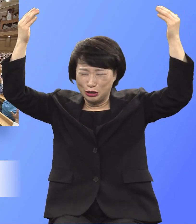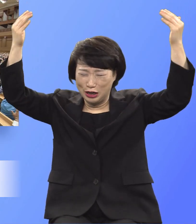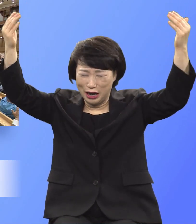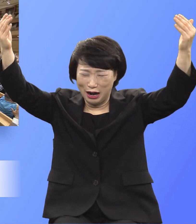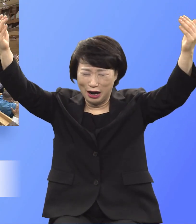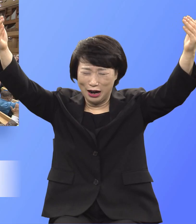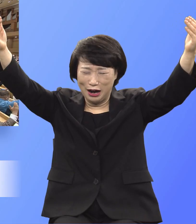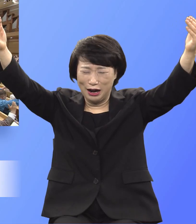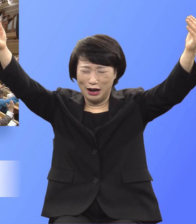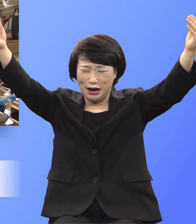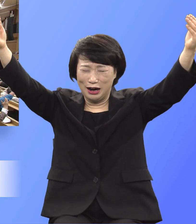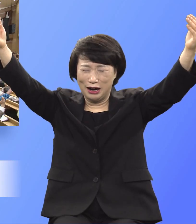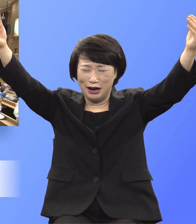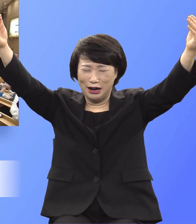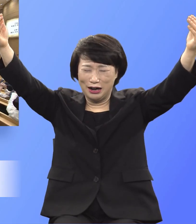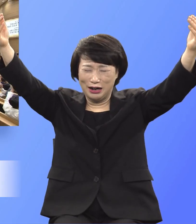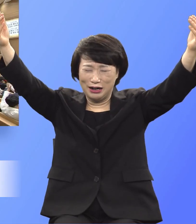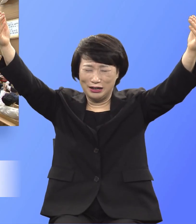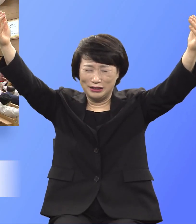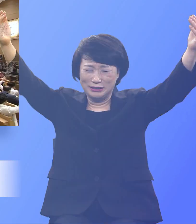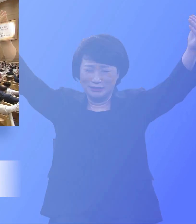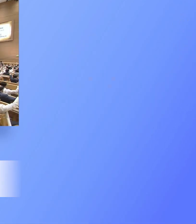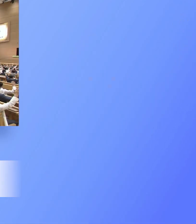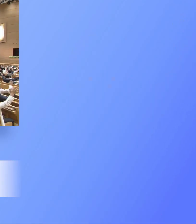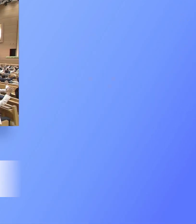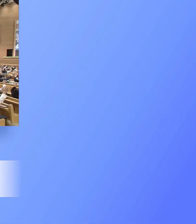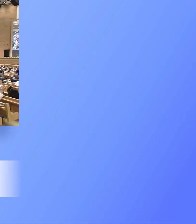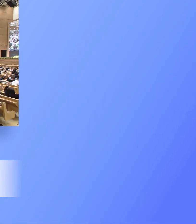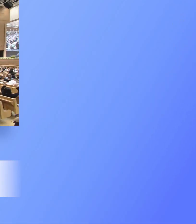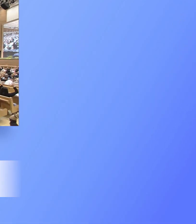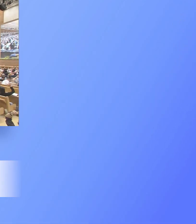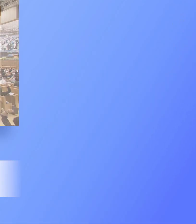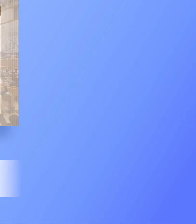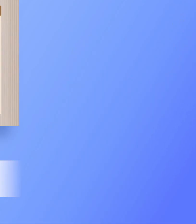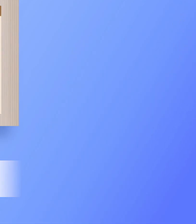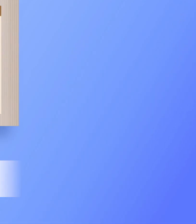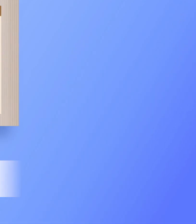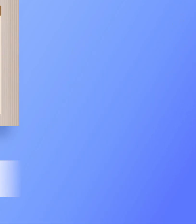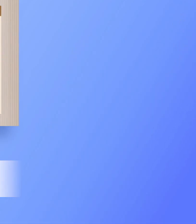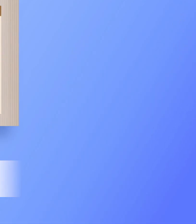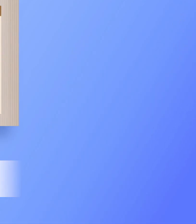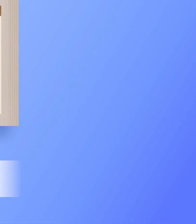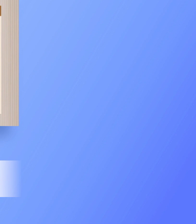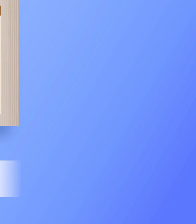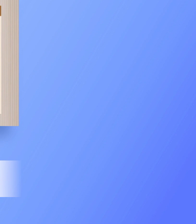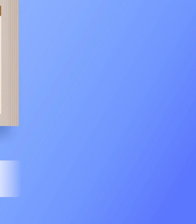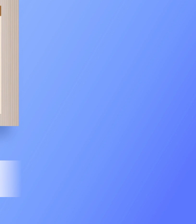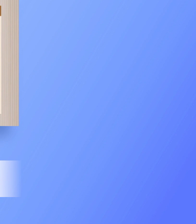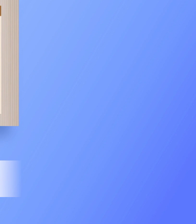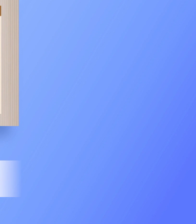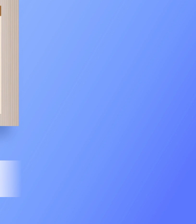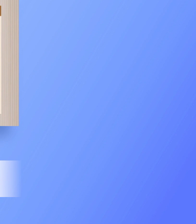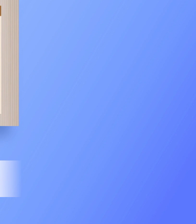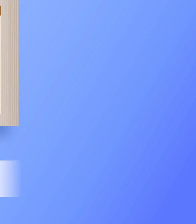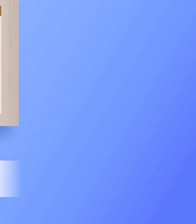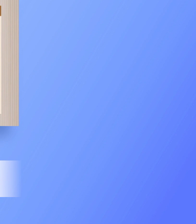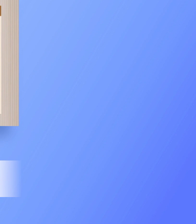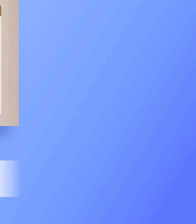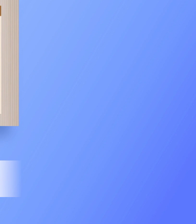주여! 살아계신 하나님 오늘 내게 주의 사자 입술을 통하여 무엇이